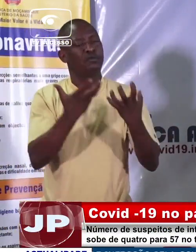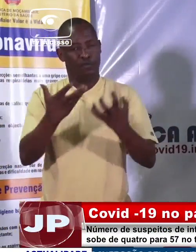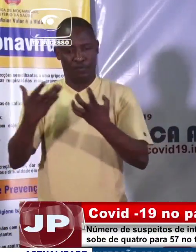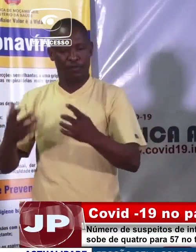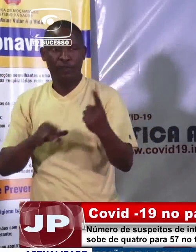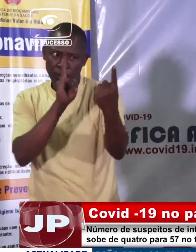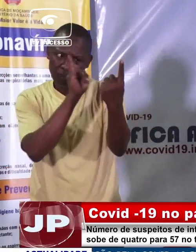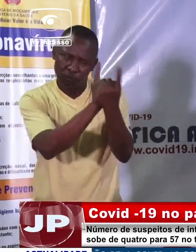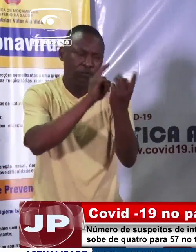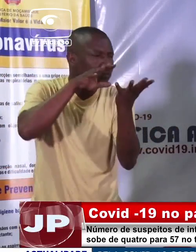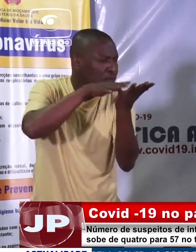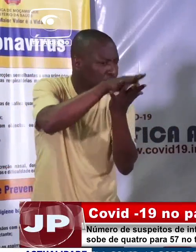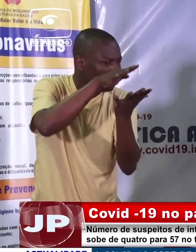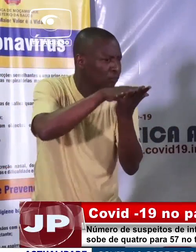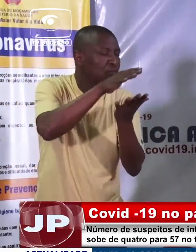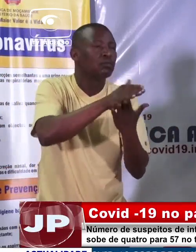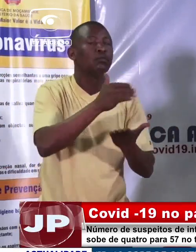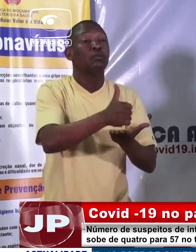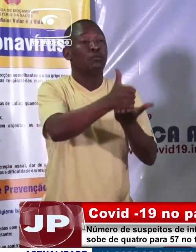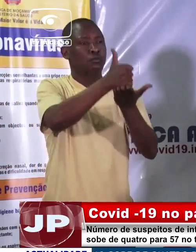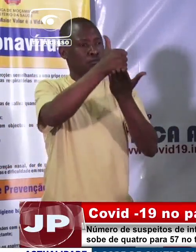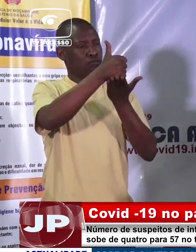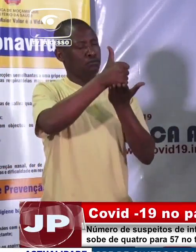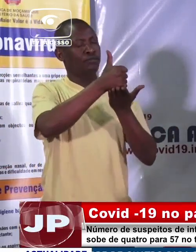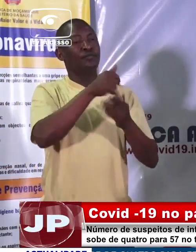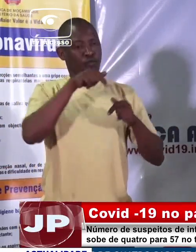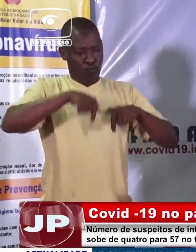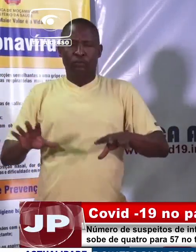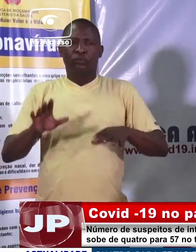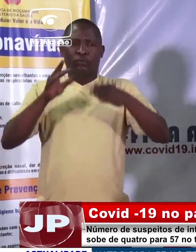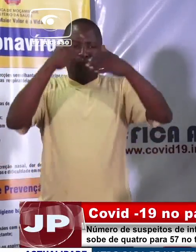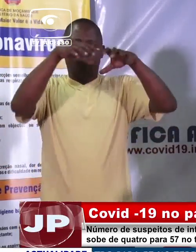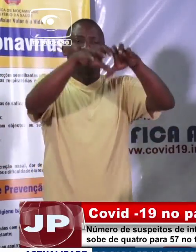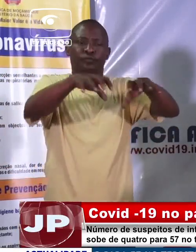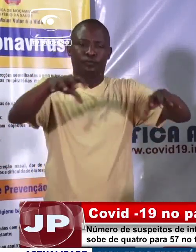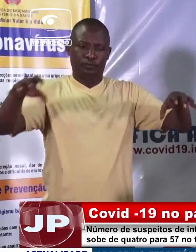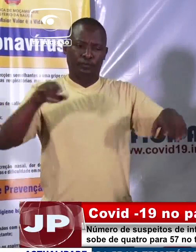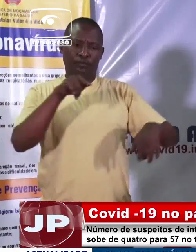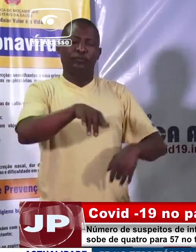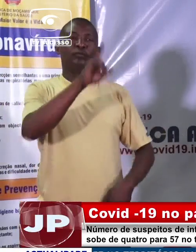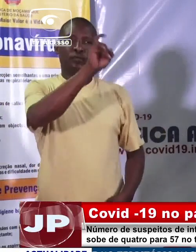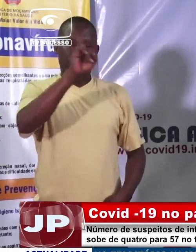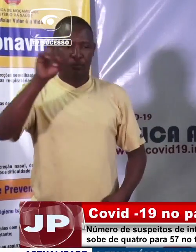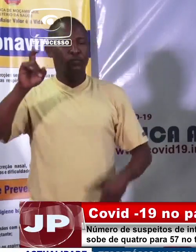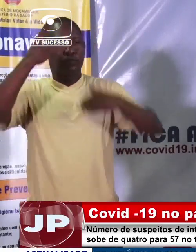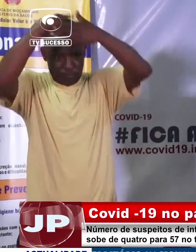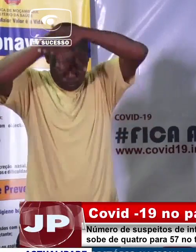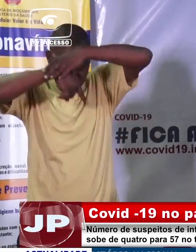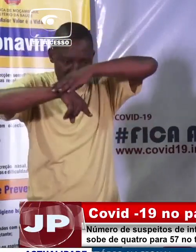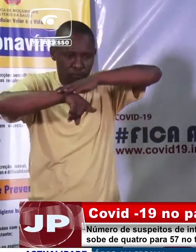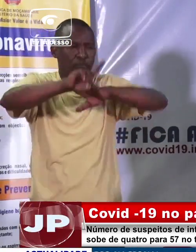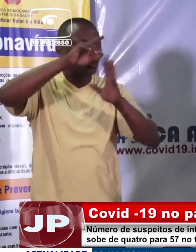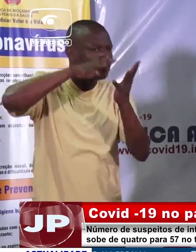direto tem sido muito produtivo. Ainda esta manhã, tivemos a oportunidade de estar no mercado Chipamanin e fizemos